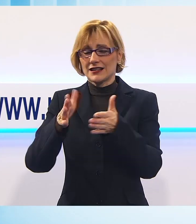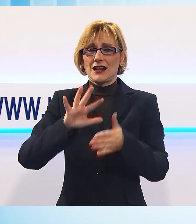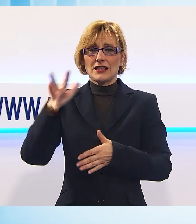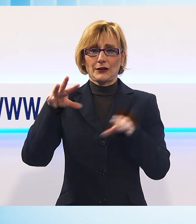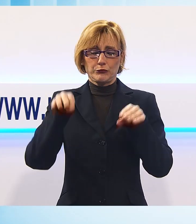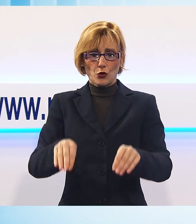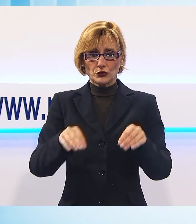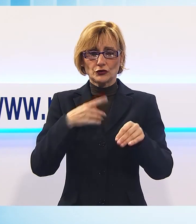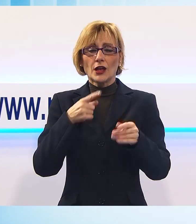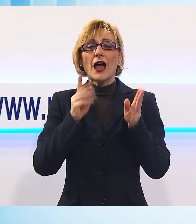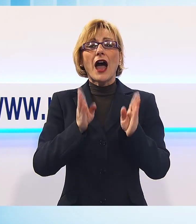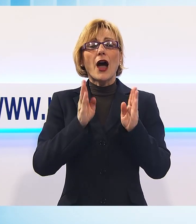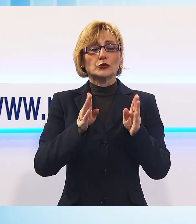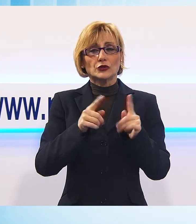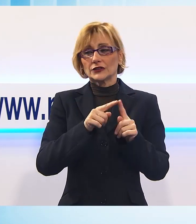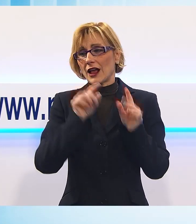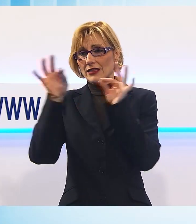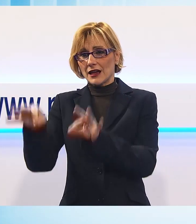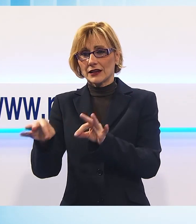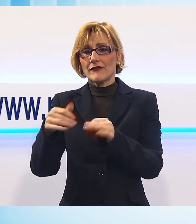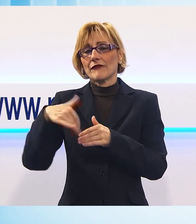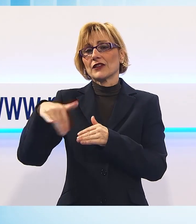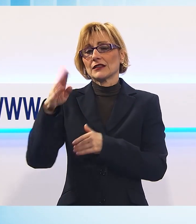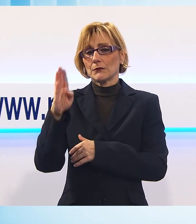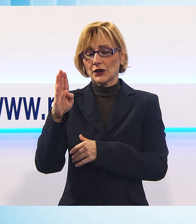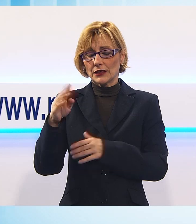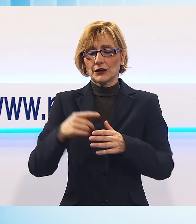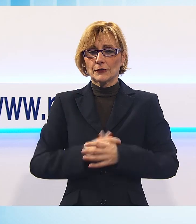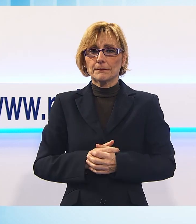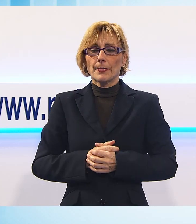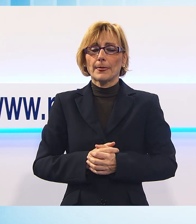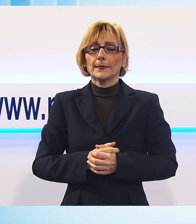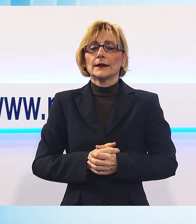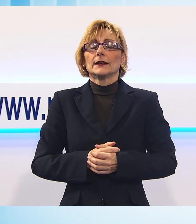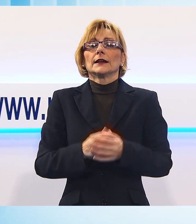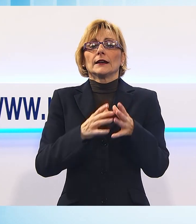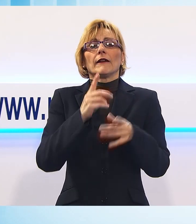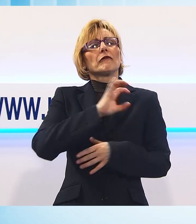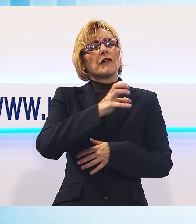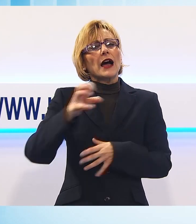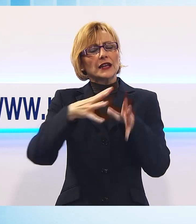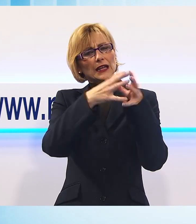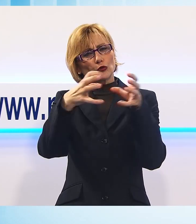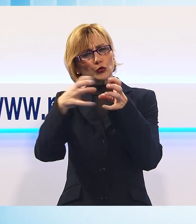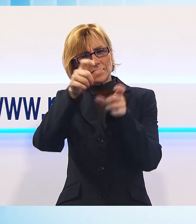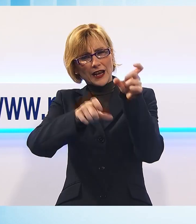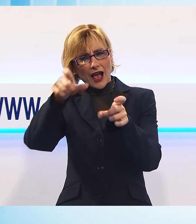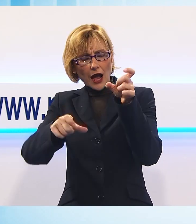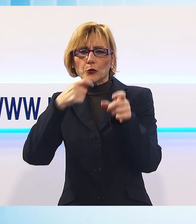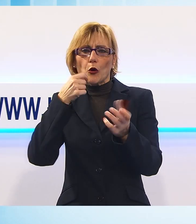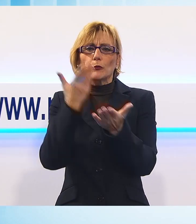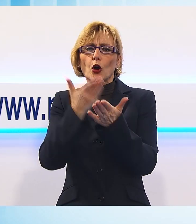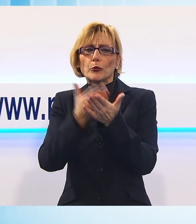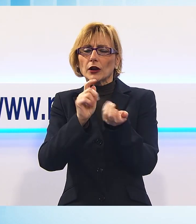'autostrada al Brenner e viceversa. In realtà anche gli stessi industriali potrebbero proporre cambiamenti per migliorare i